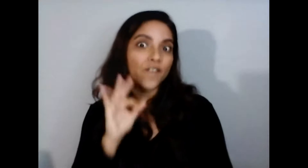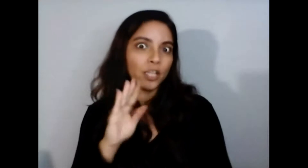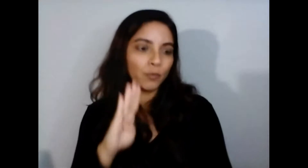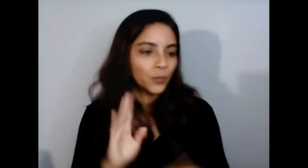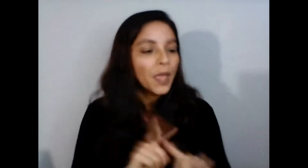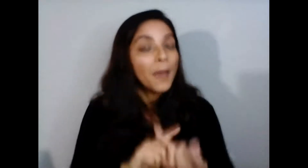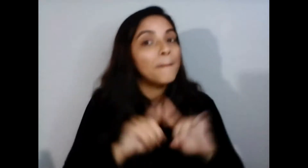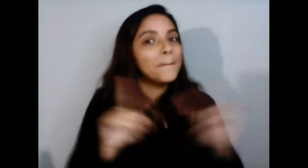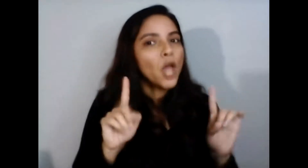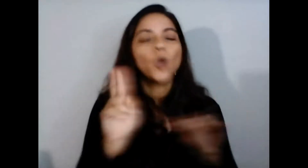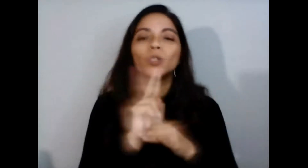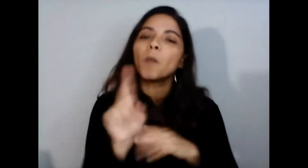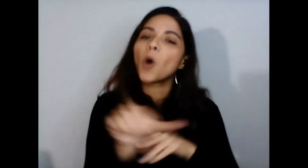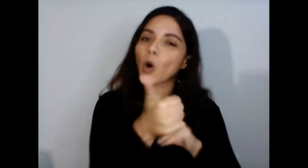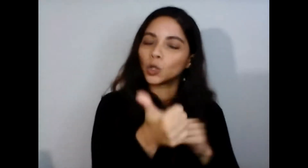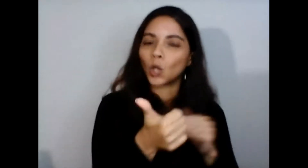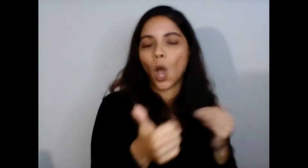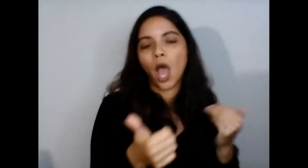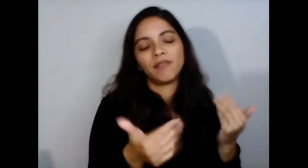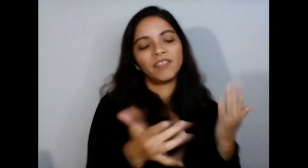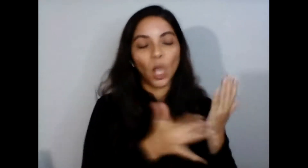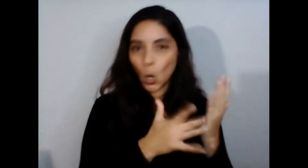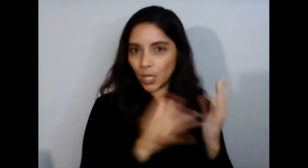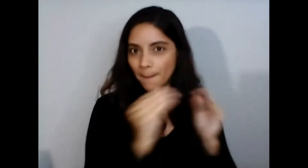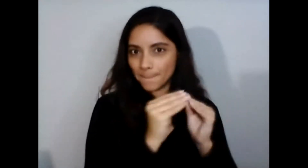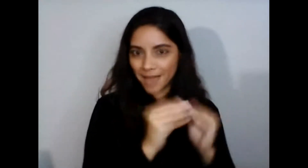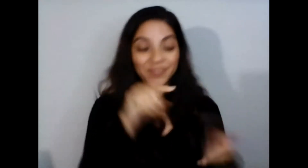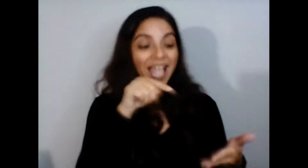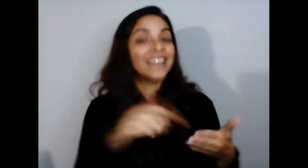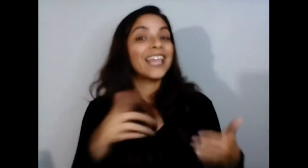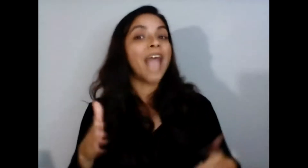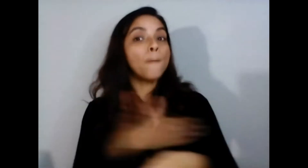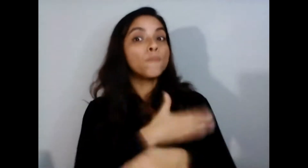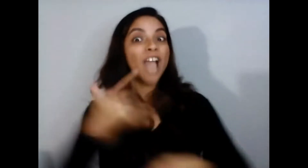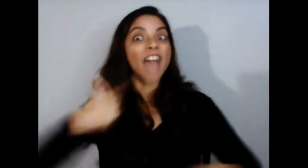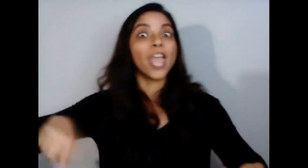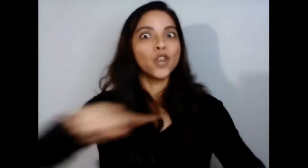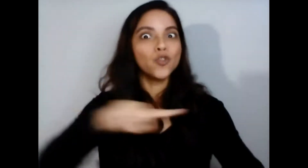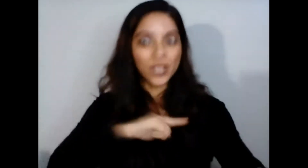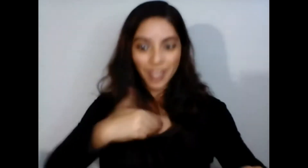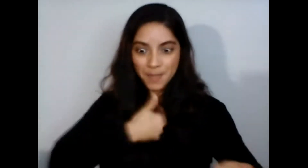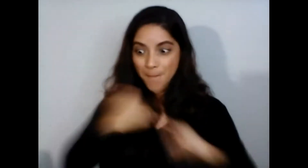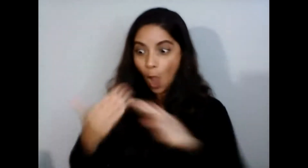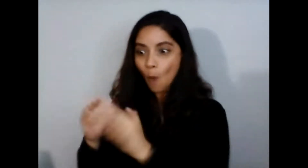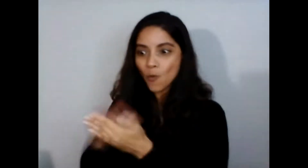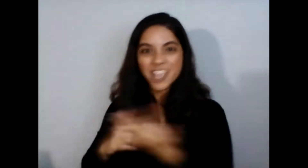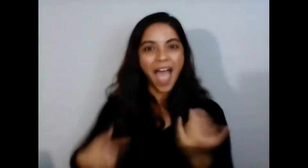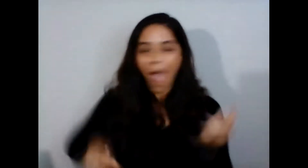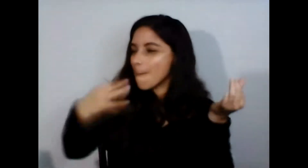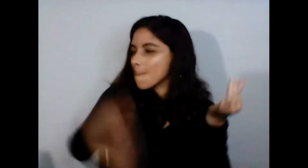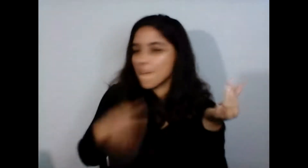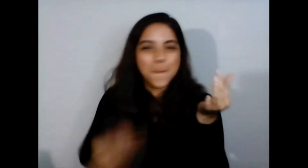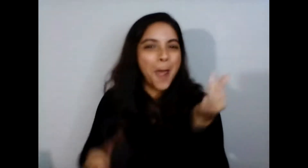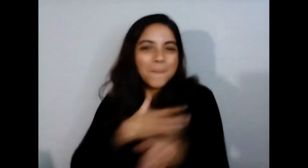utilizamos eso y que era con música de nosotros de nuestra misma comunidad gente de nuestra comunidad haciendo